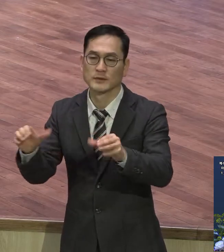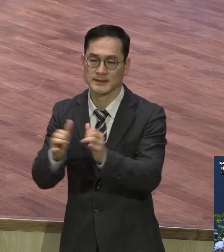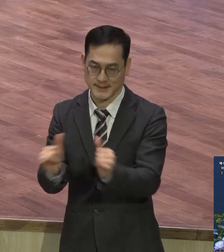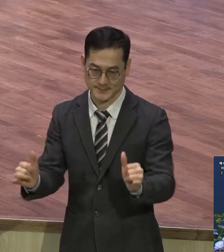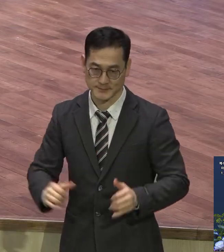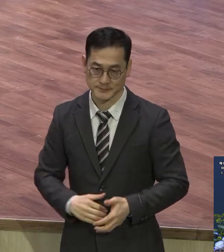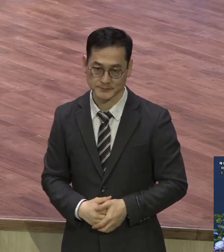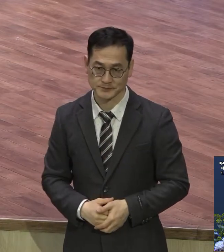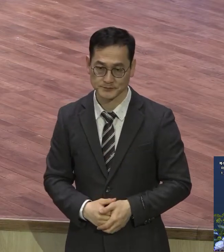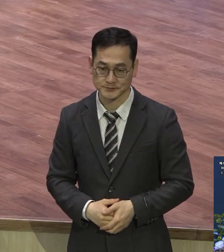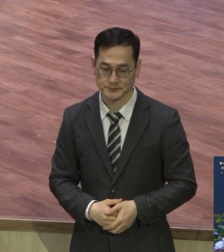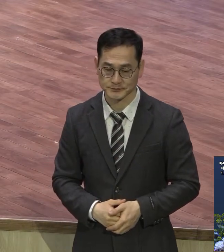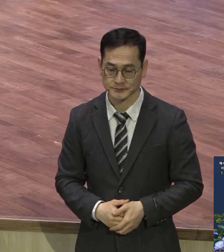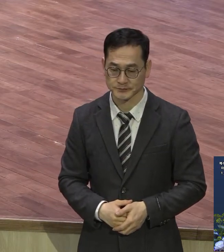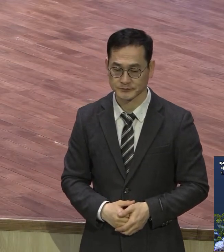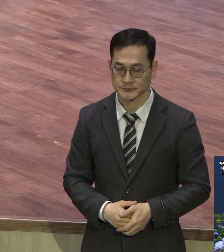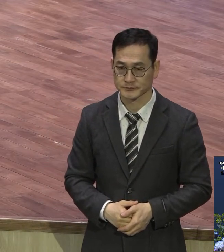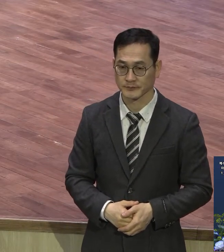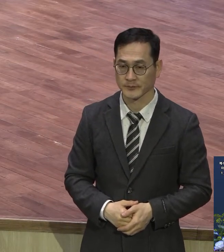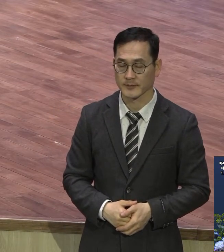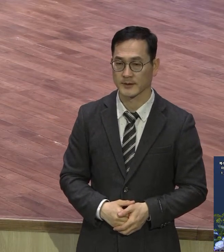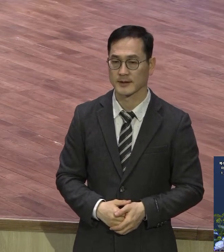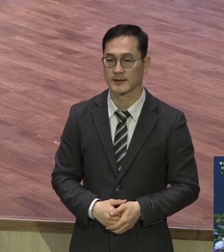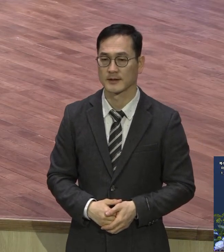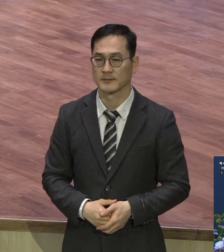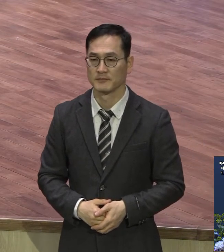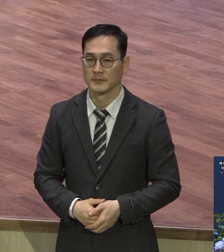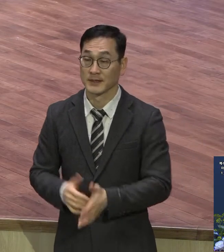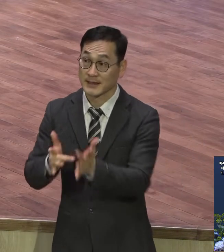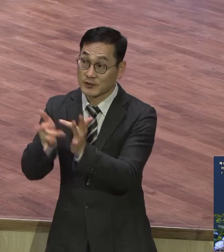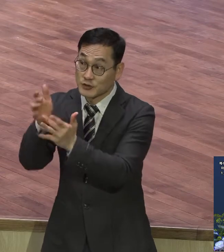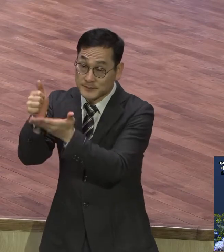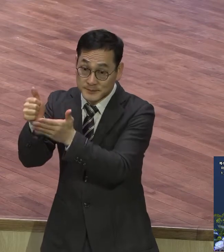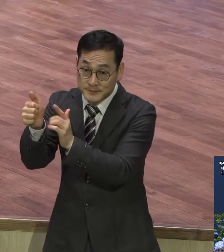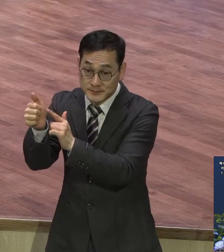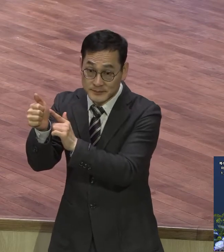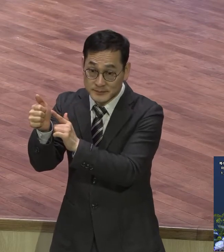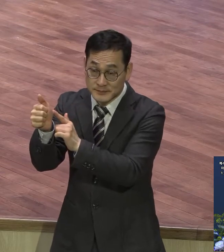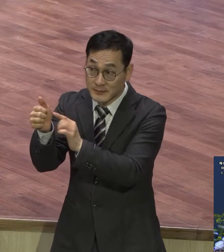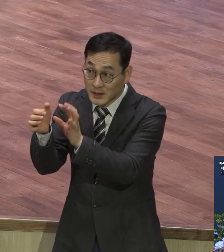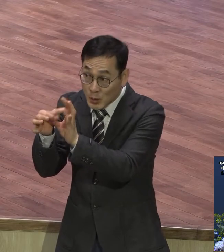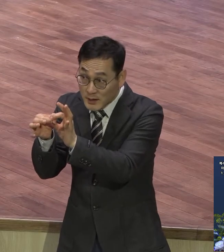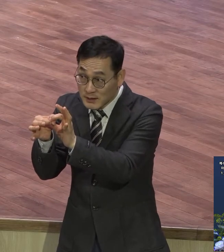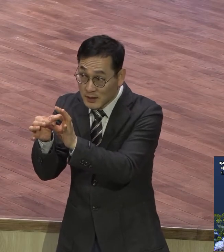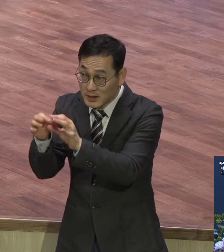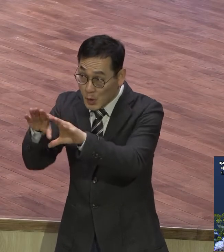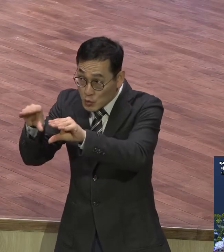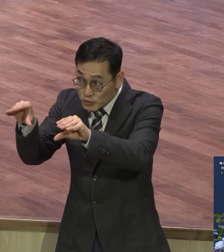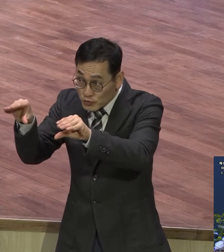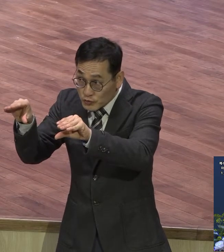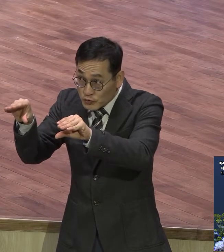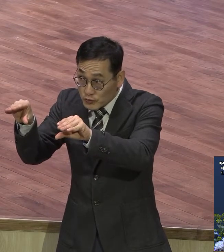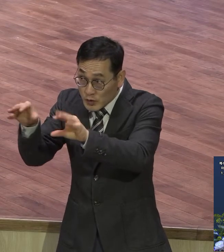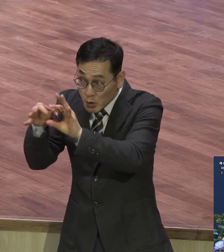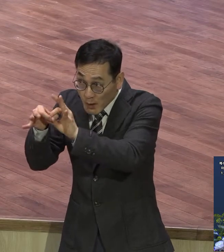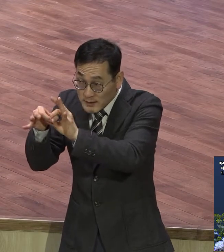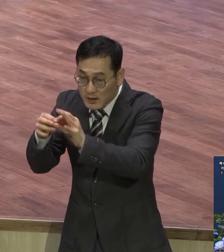이런 예수님의 온유하심을 통해서 우리가 영원한 생명을 얻게 됩니다 사람들 앞에서